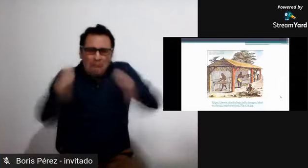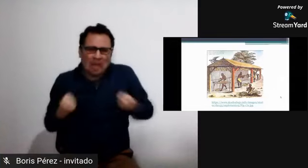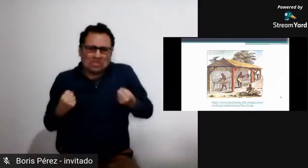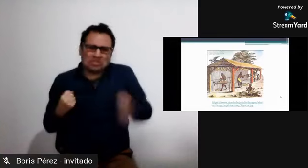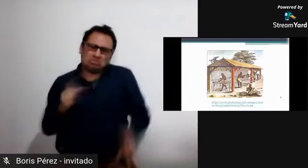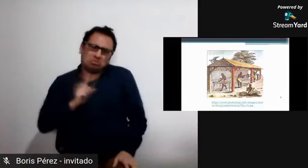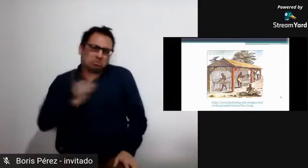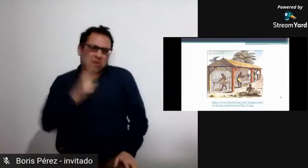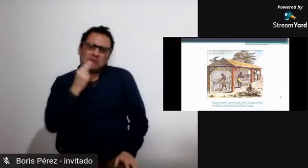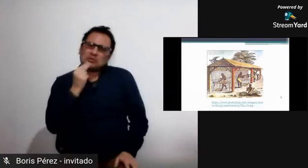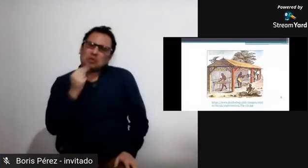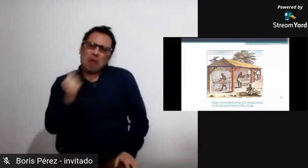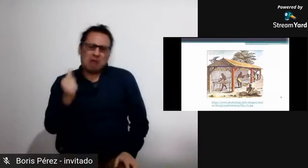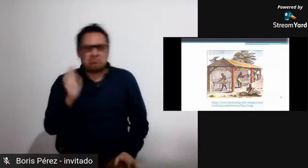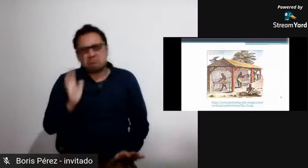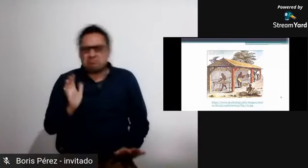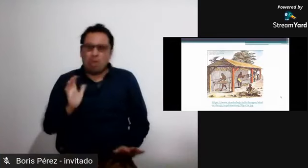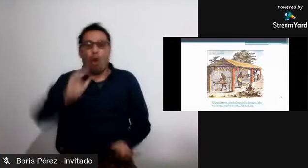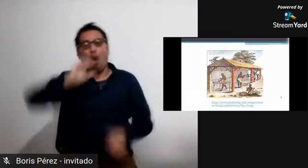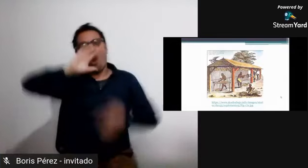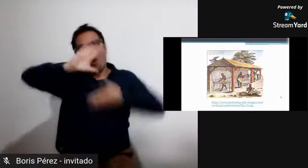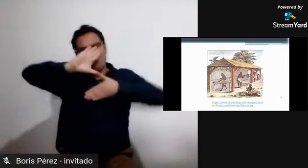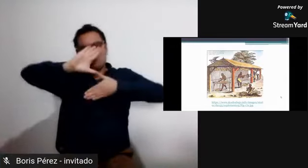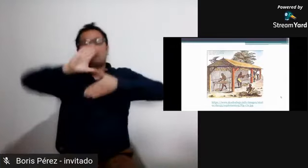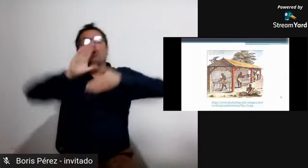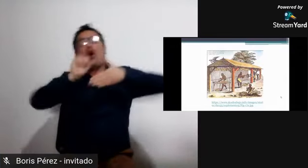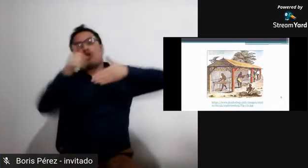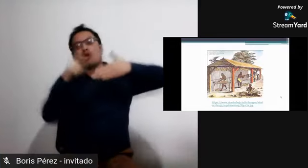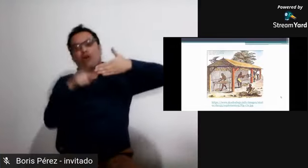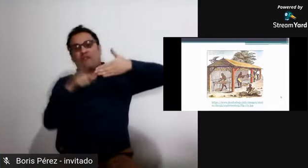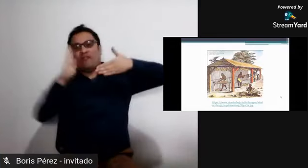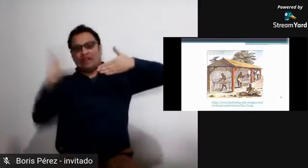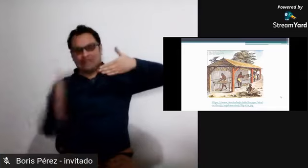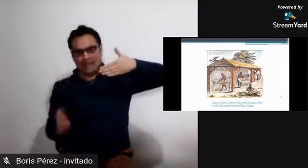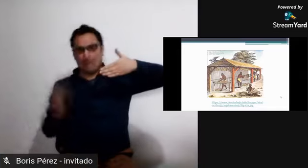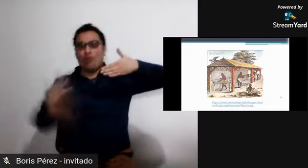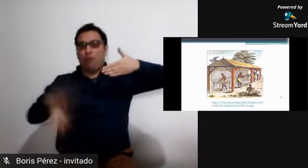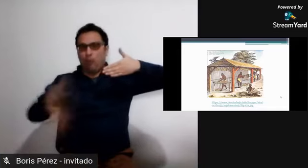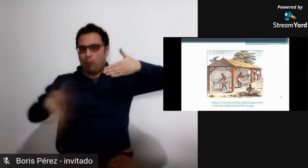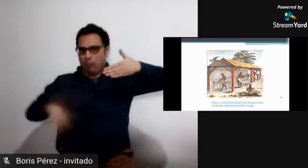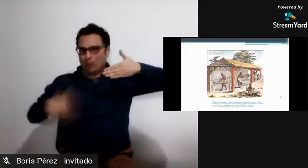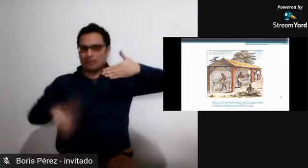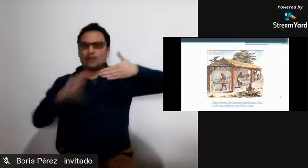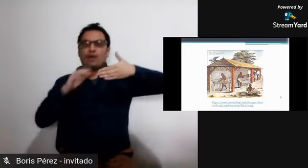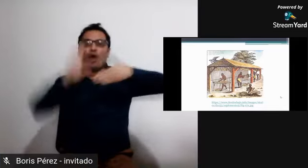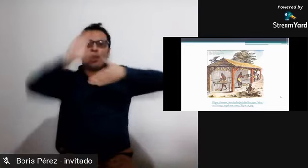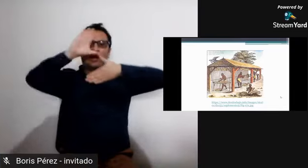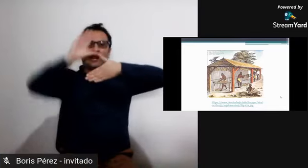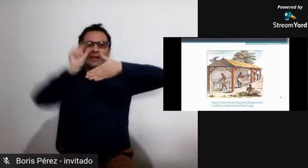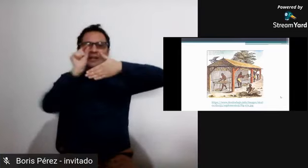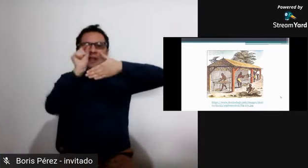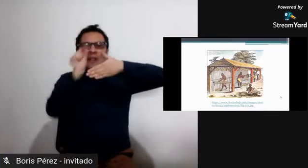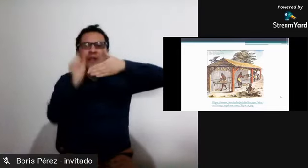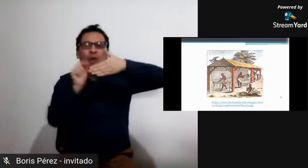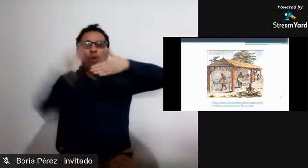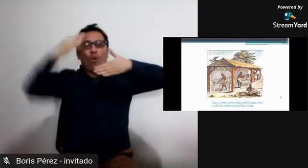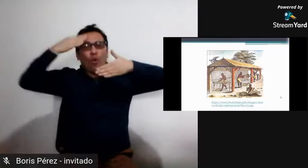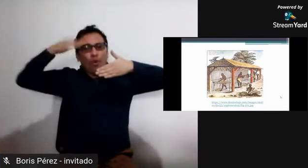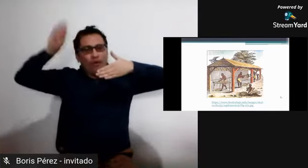si aquí en ese momento no no había tanta producción